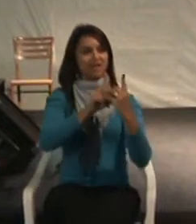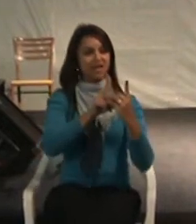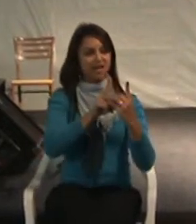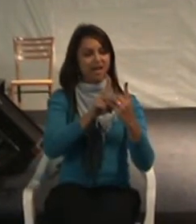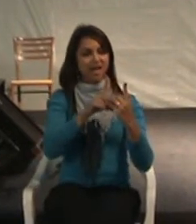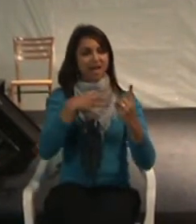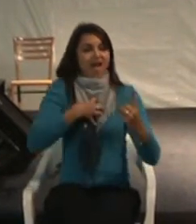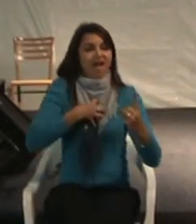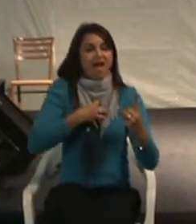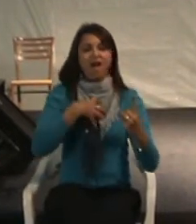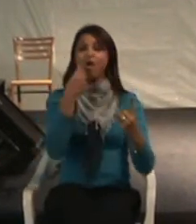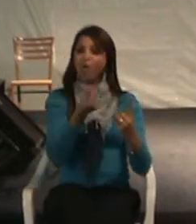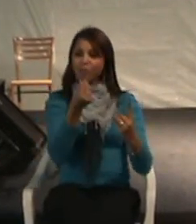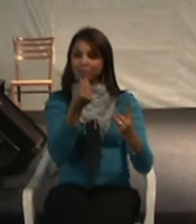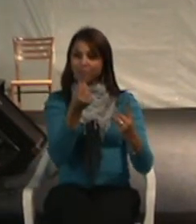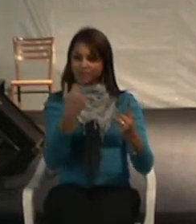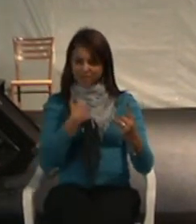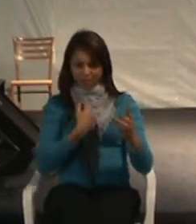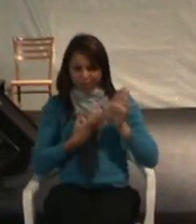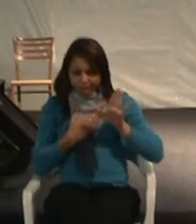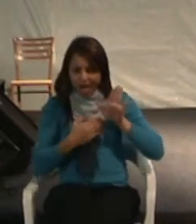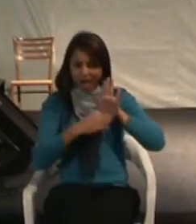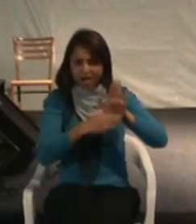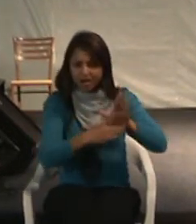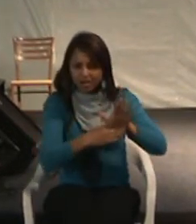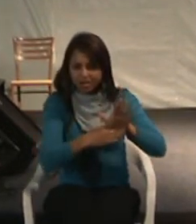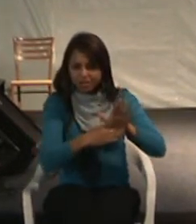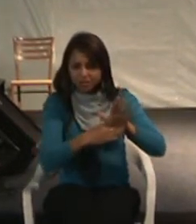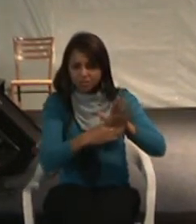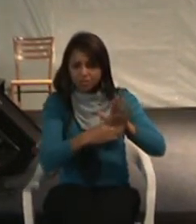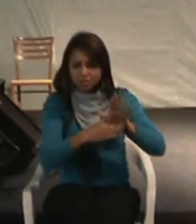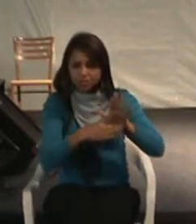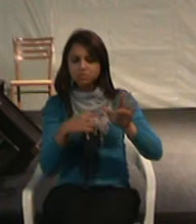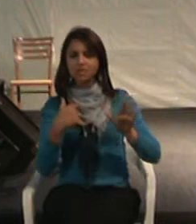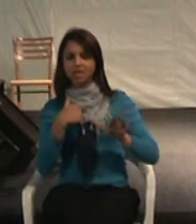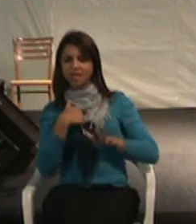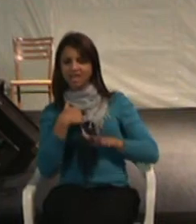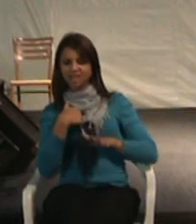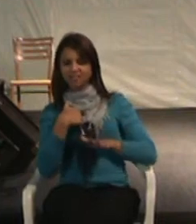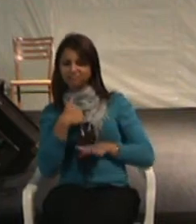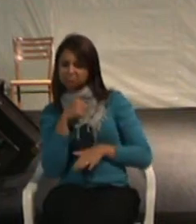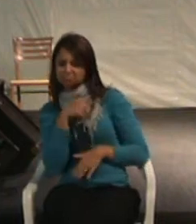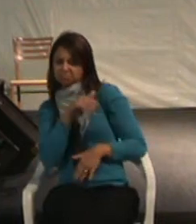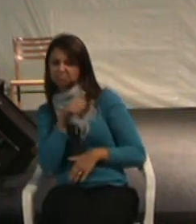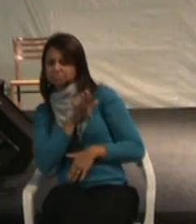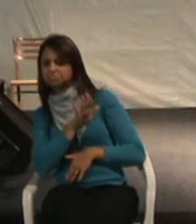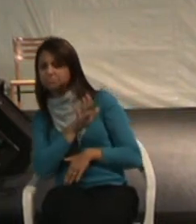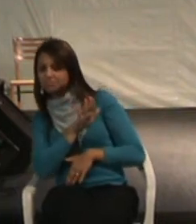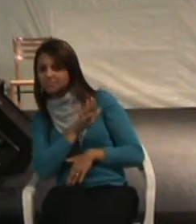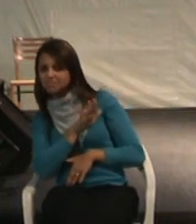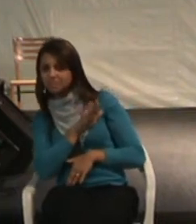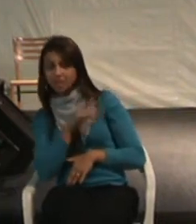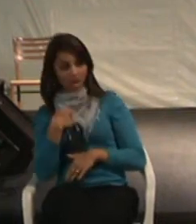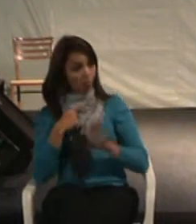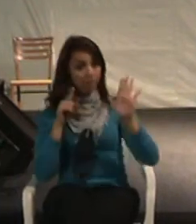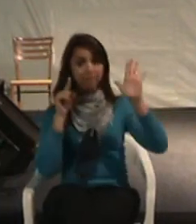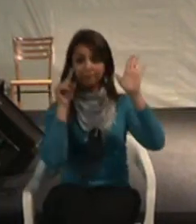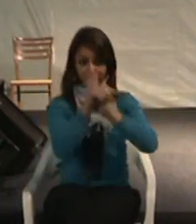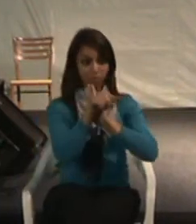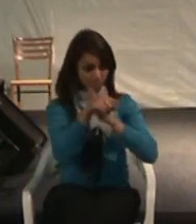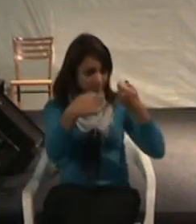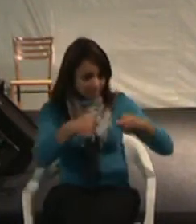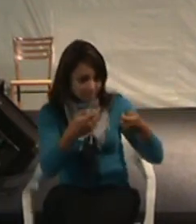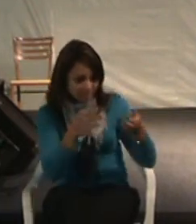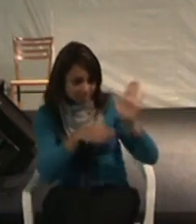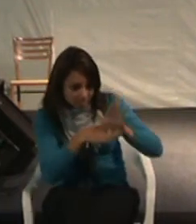Você ajuda? Você não ajuda? Você pergunta se